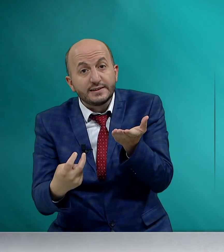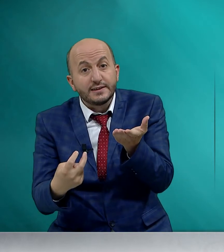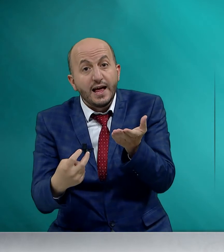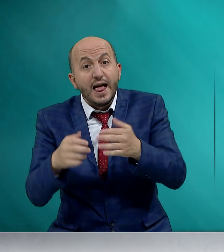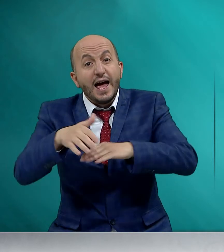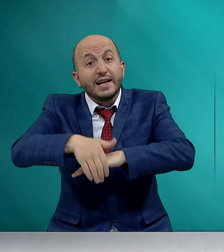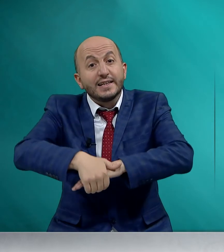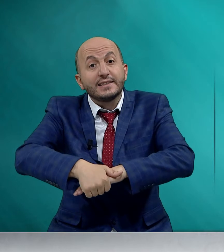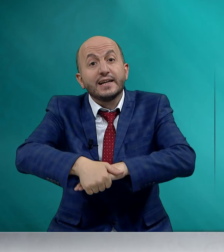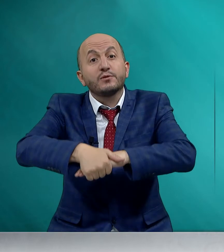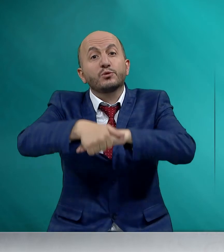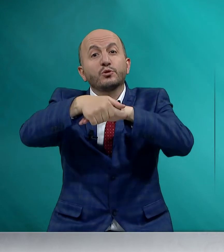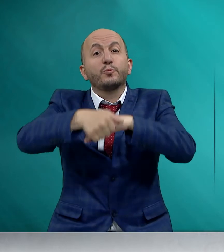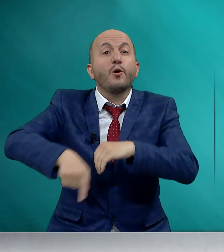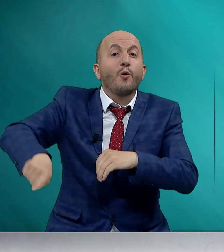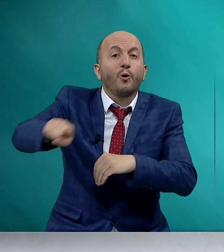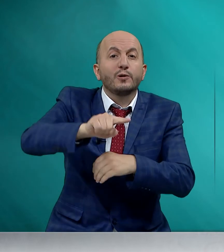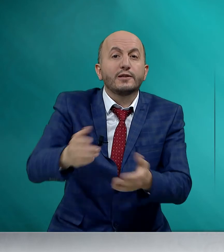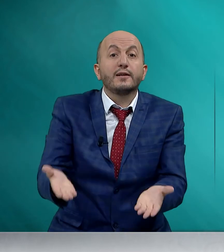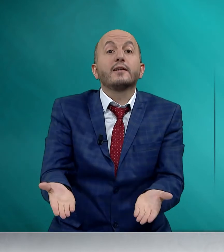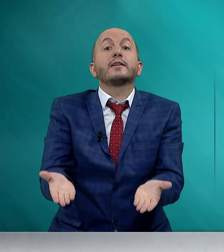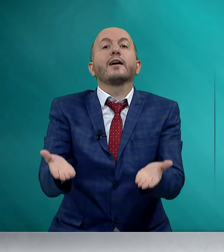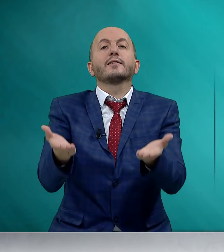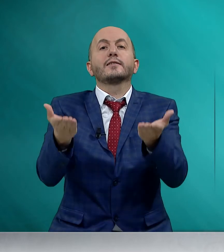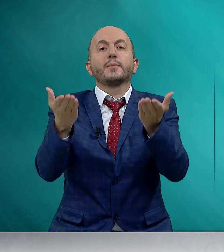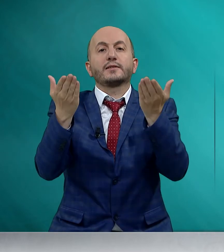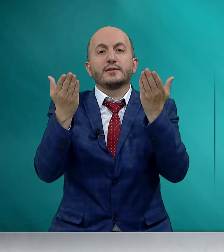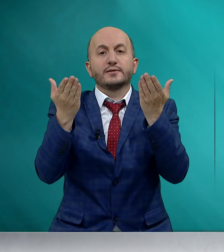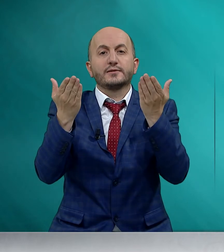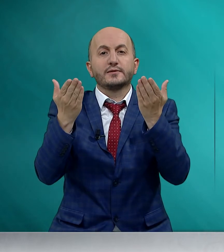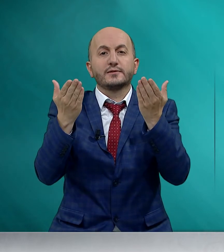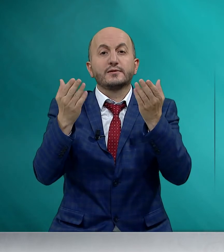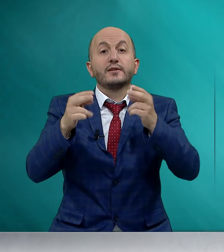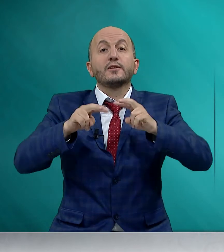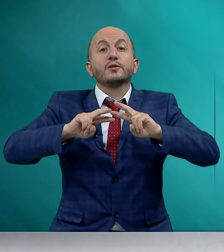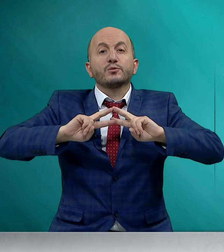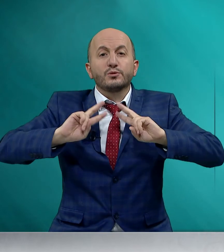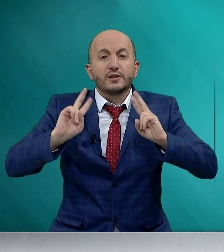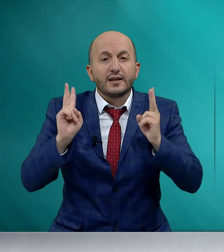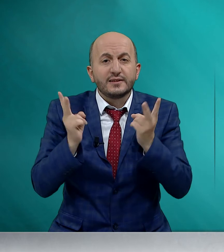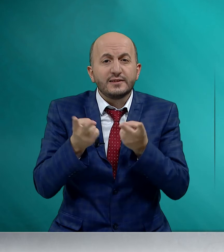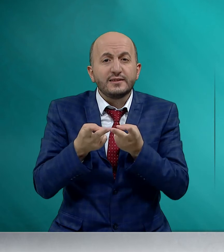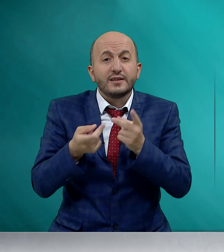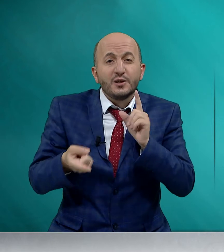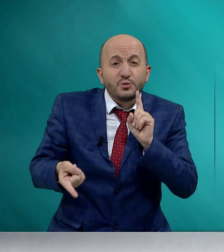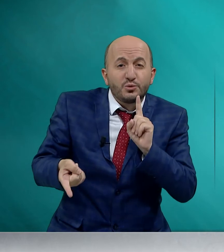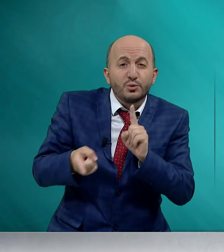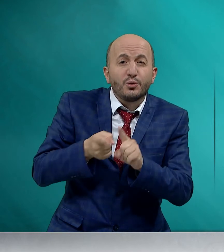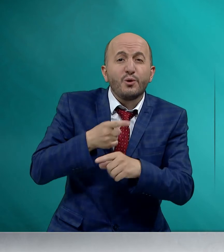ellerinden tutup onları kaldırmaktır. Dünyanın türlü